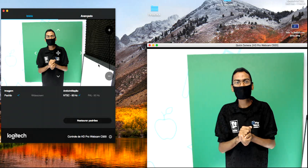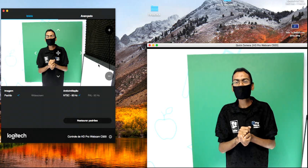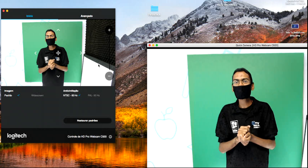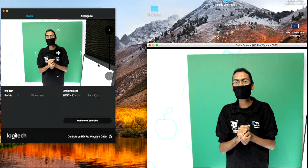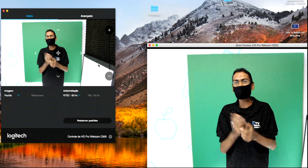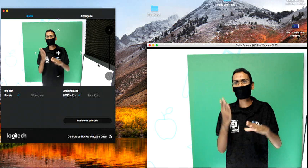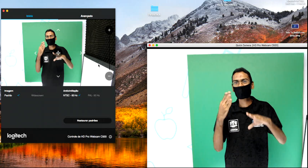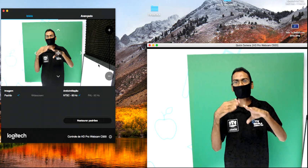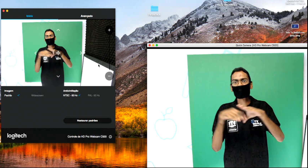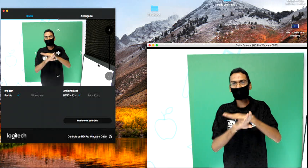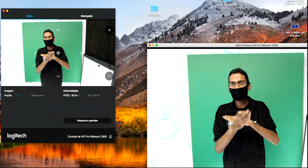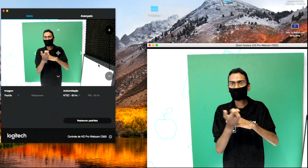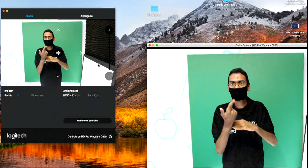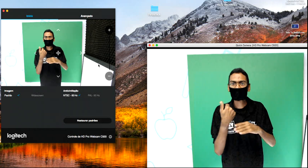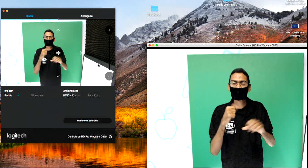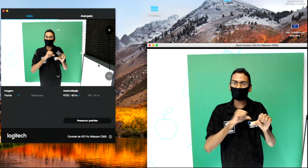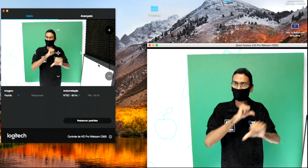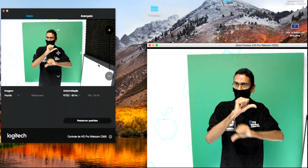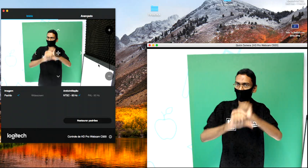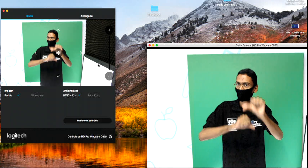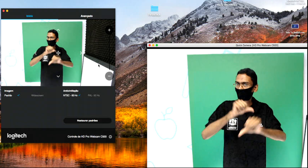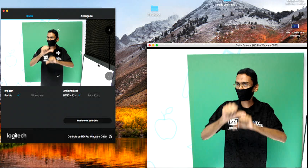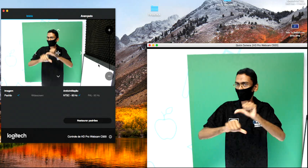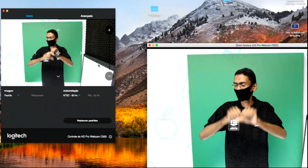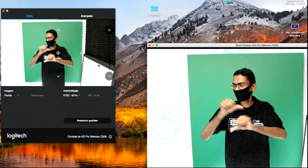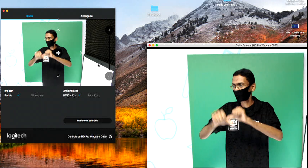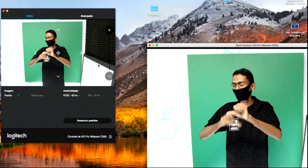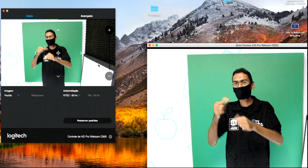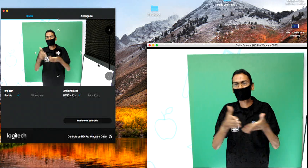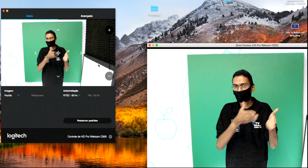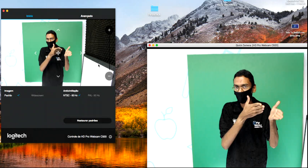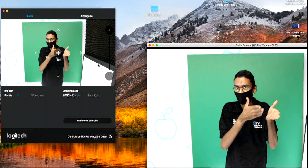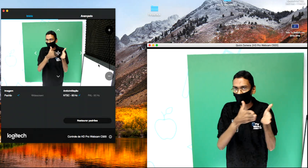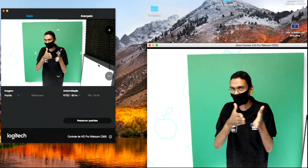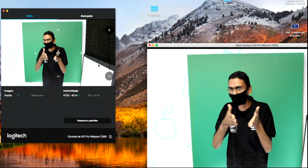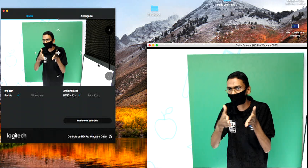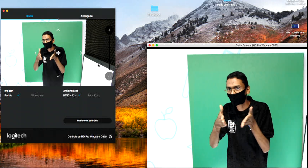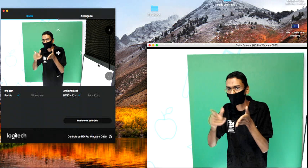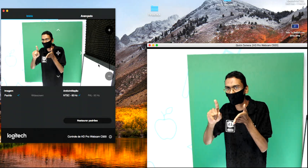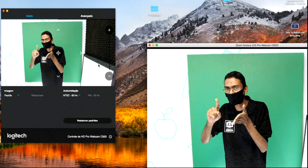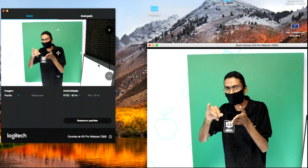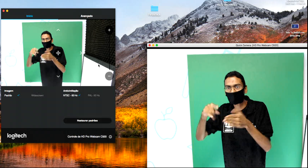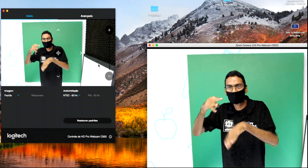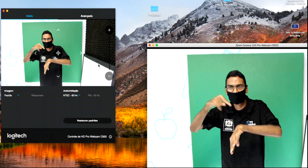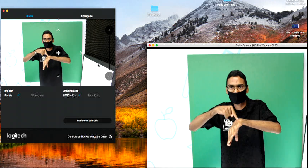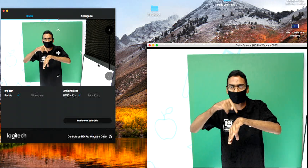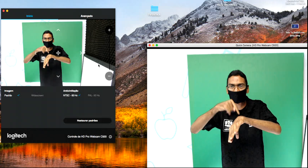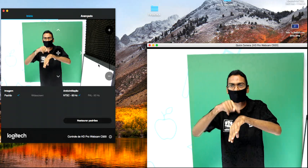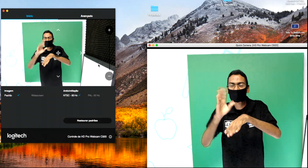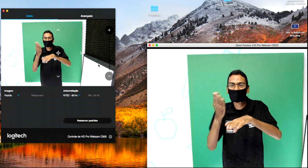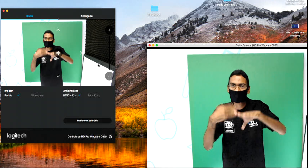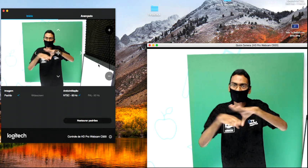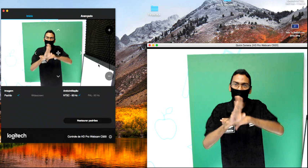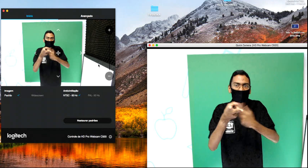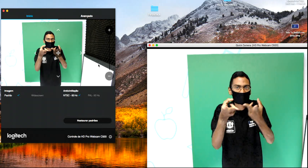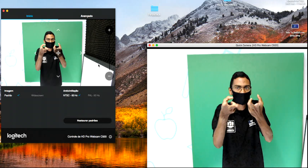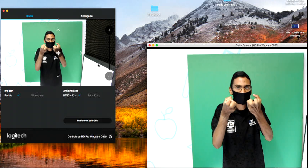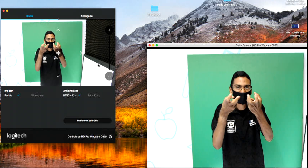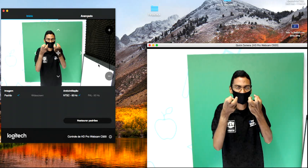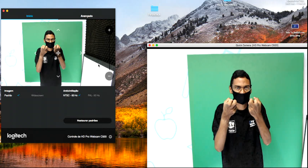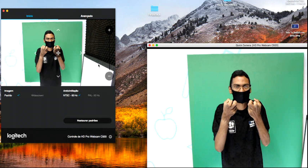começam a mudar com o passar do tempo. Ao longo da história, os costumes de antes não são mais percebidos.